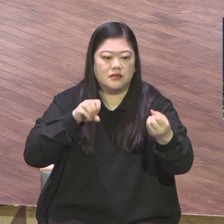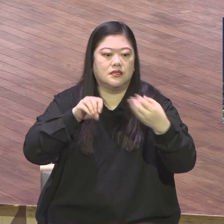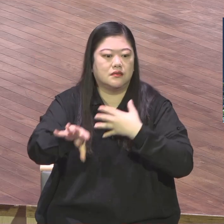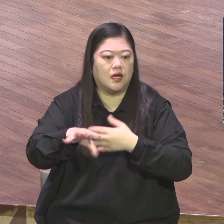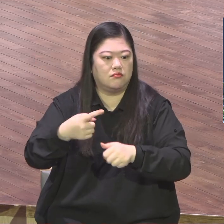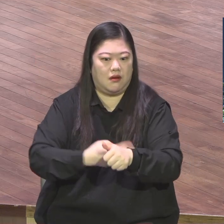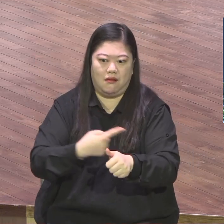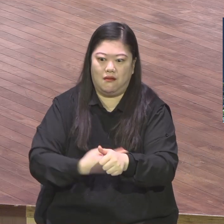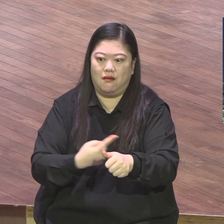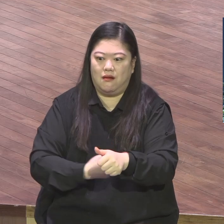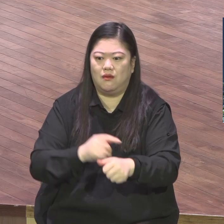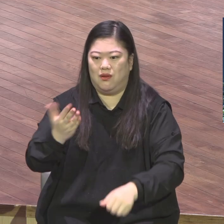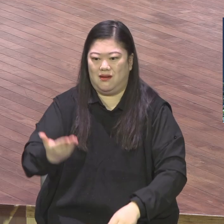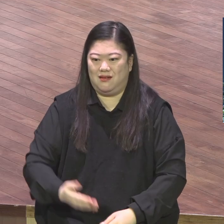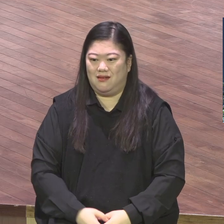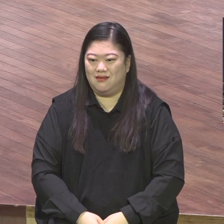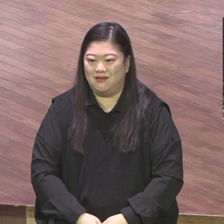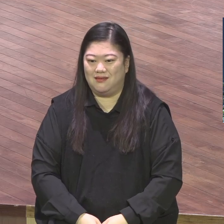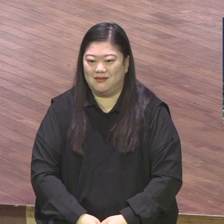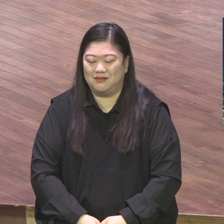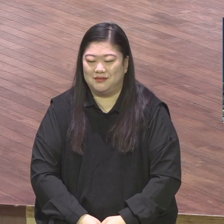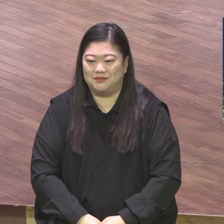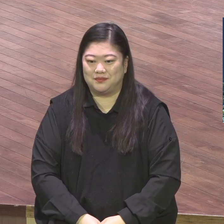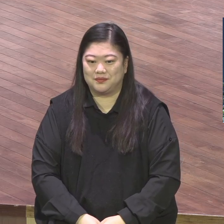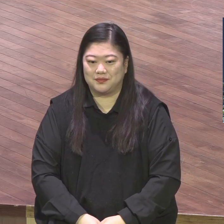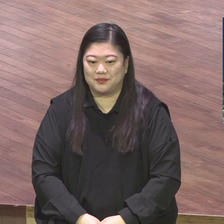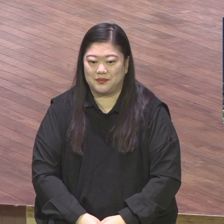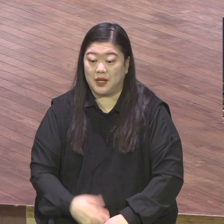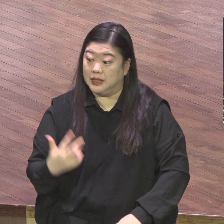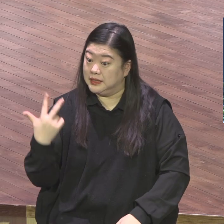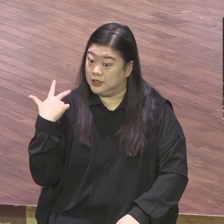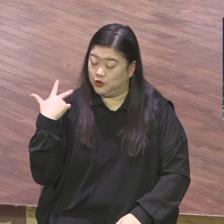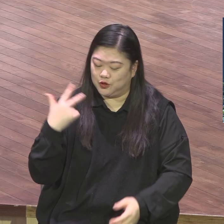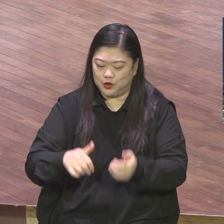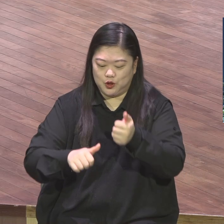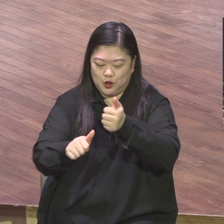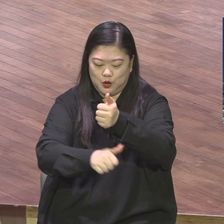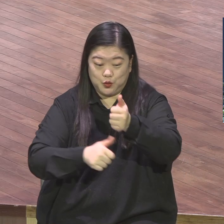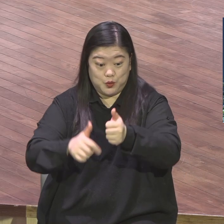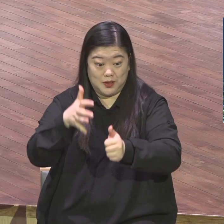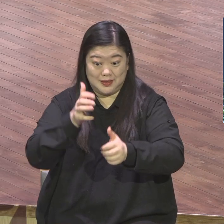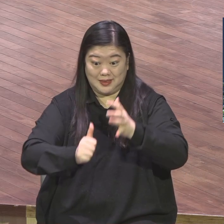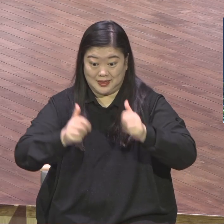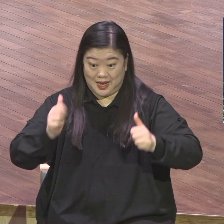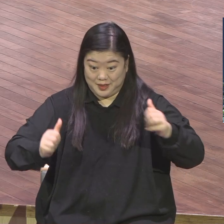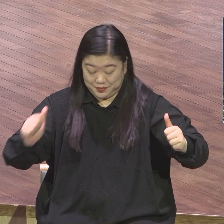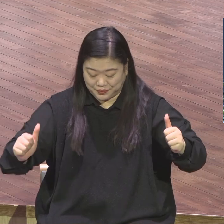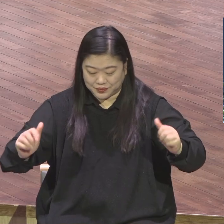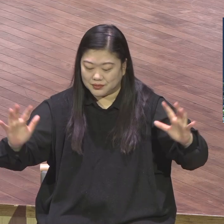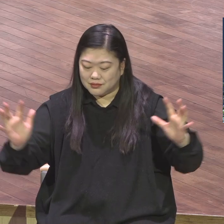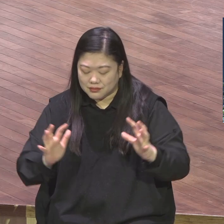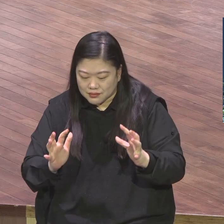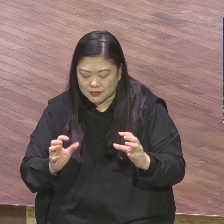하나님 이번에 유언장단으로 이렇게 담부터 먼저 이런 영적 자세를 가져야 된다.